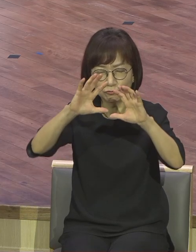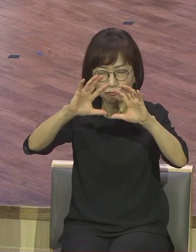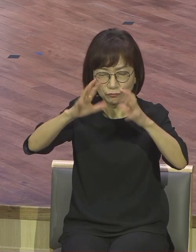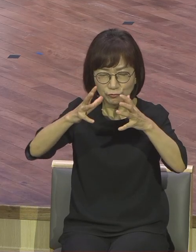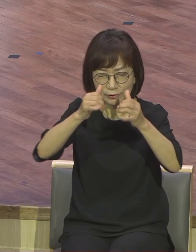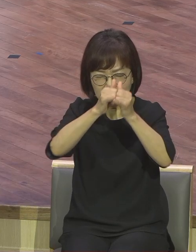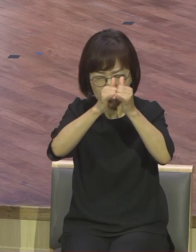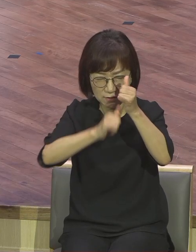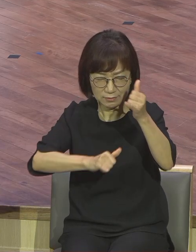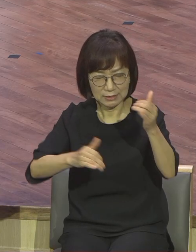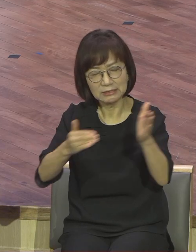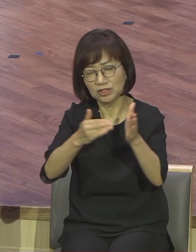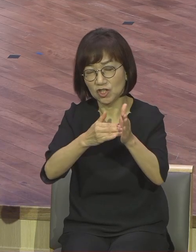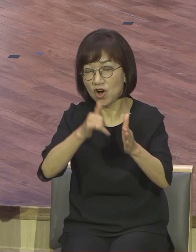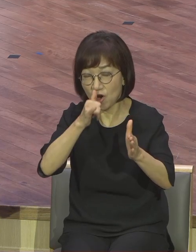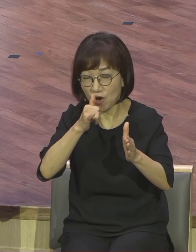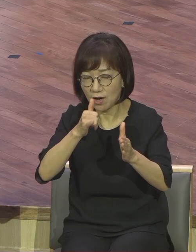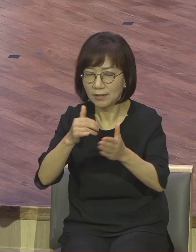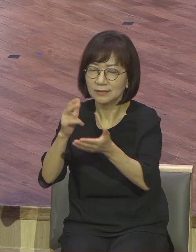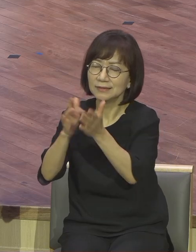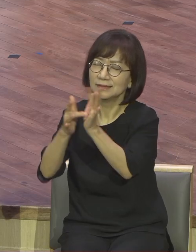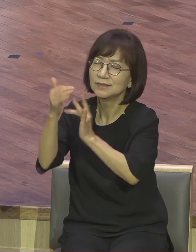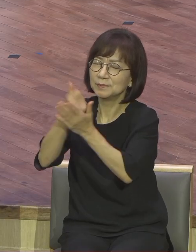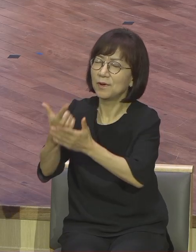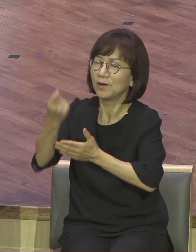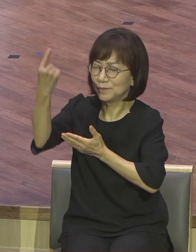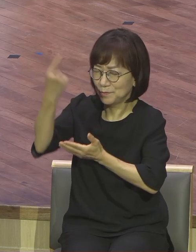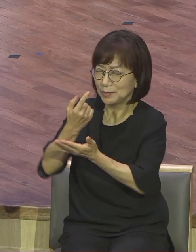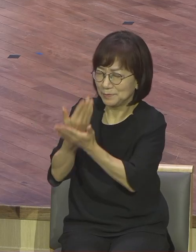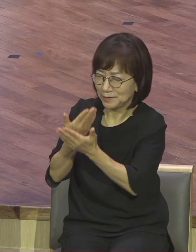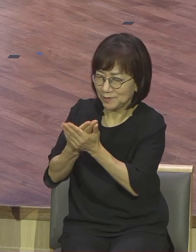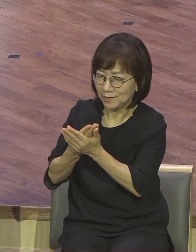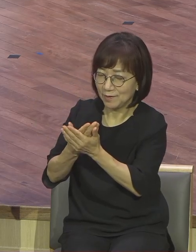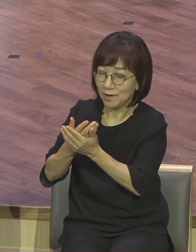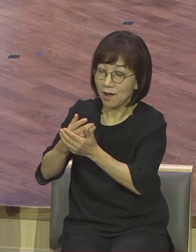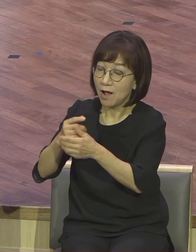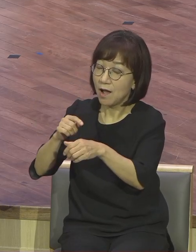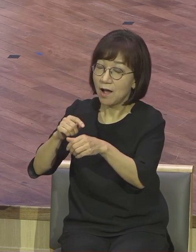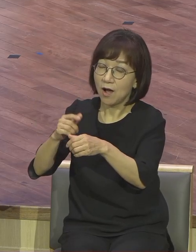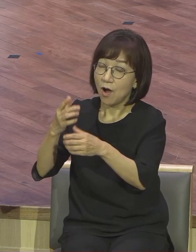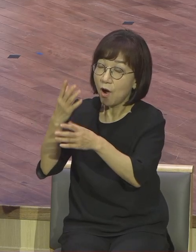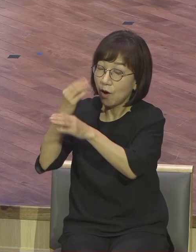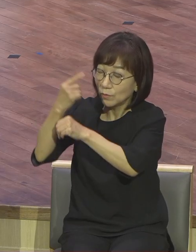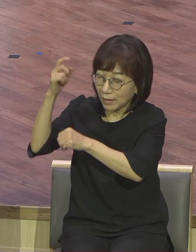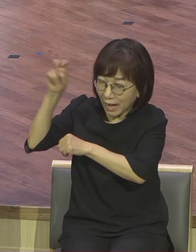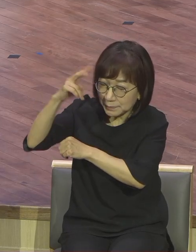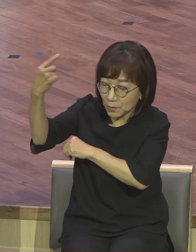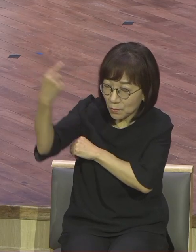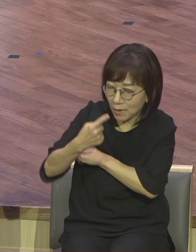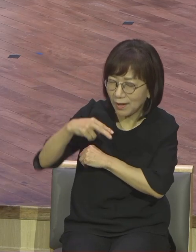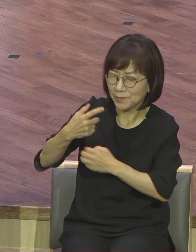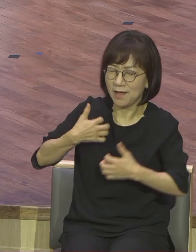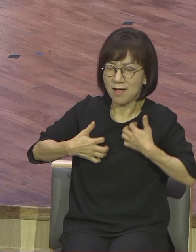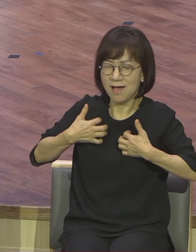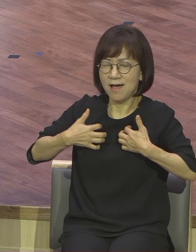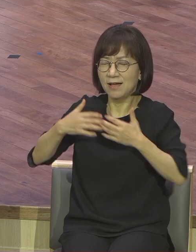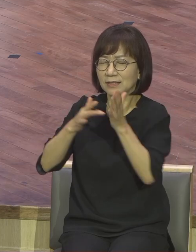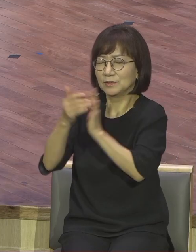수여 오시옵사서 언제 오시더라도 기쁨으로 나가 맞이할 수 있는 영적 무장된 깨어있는 여운